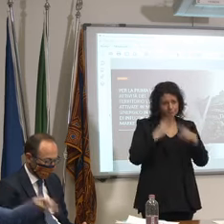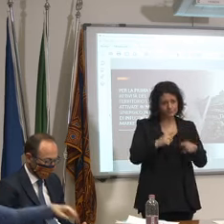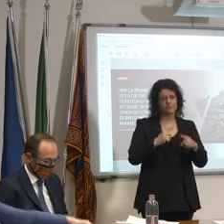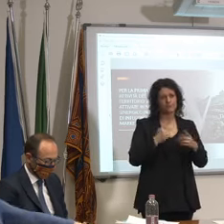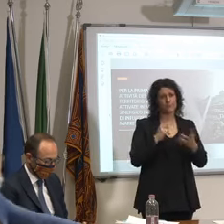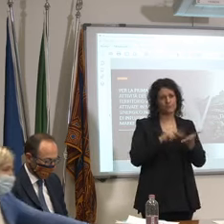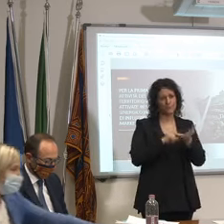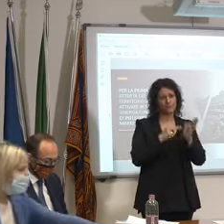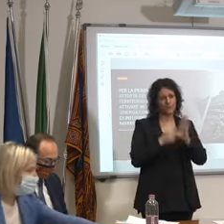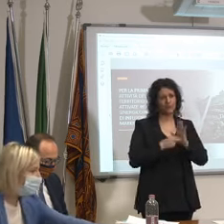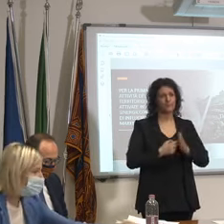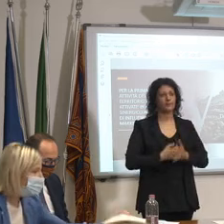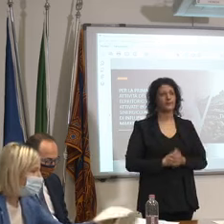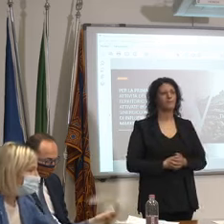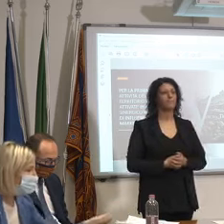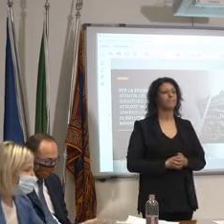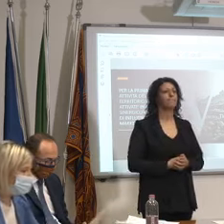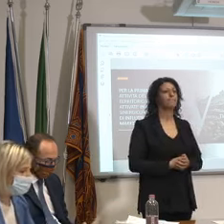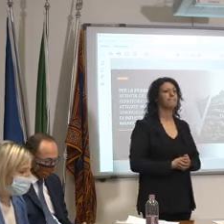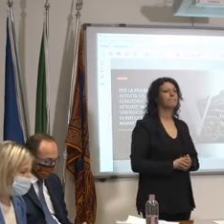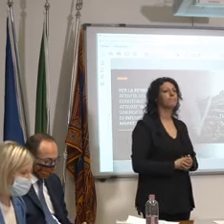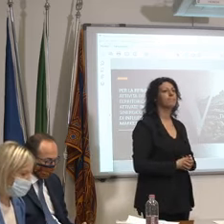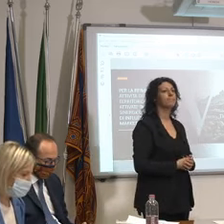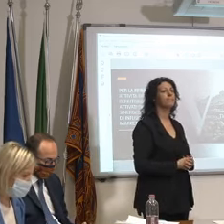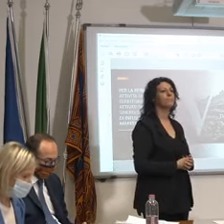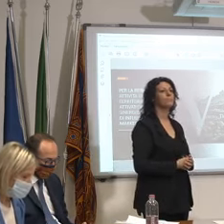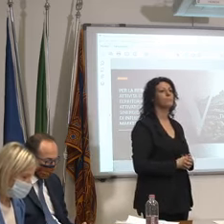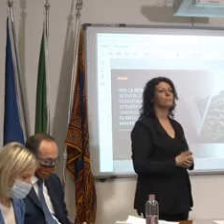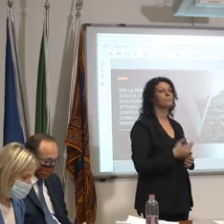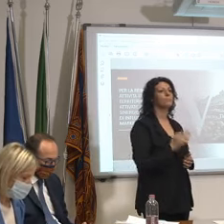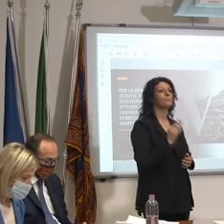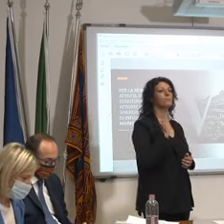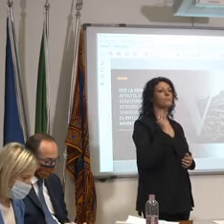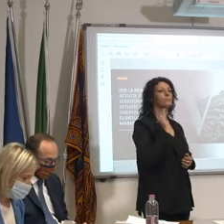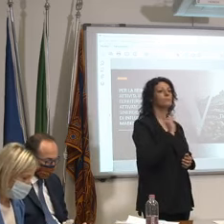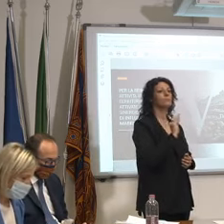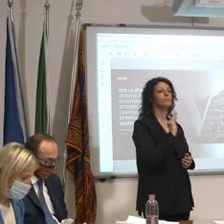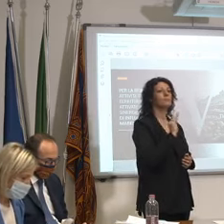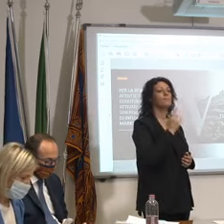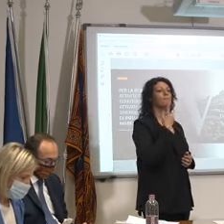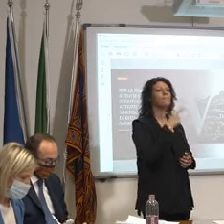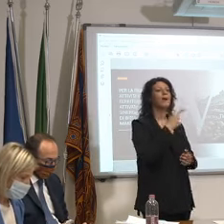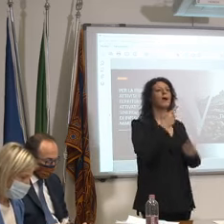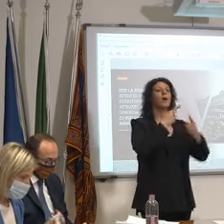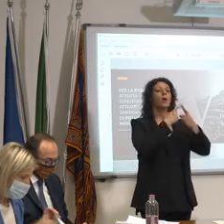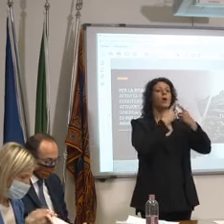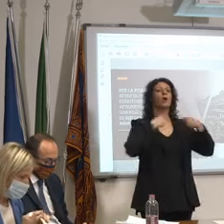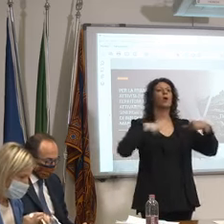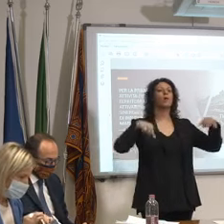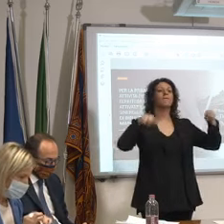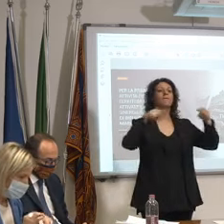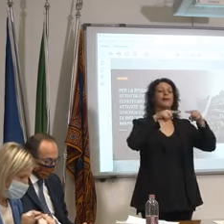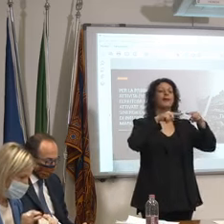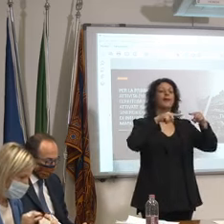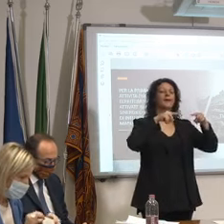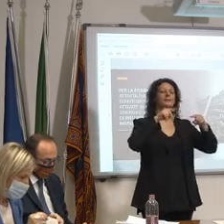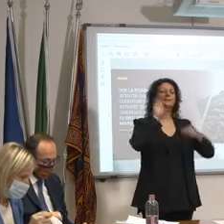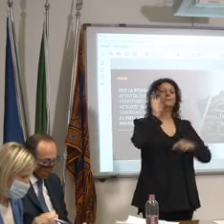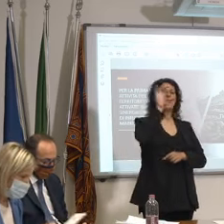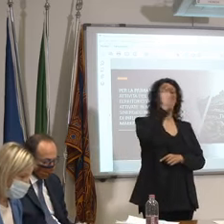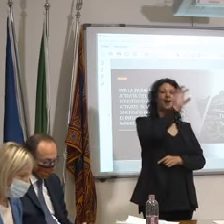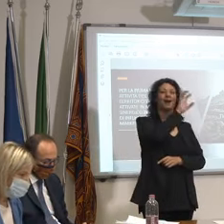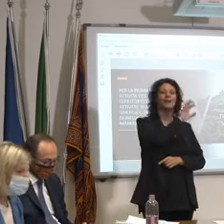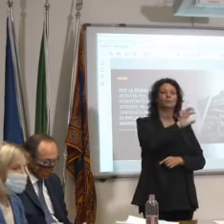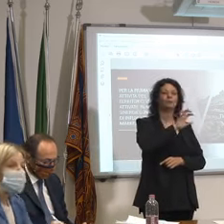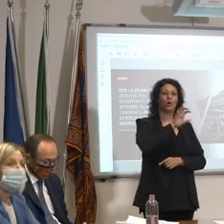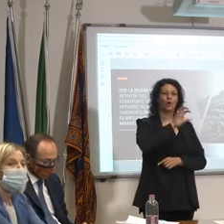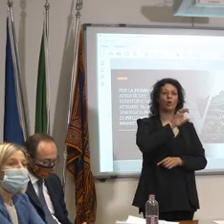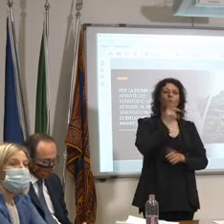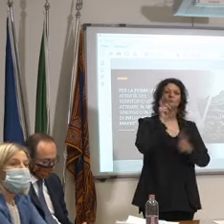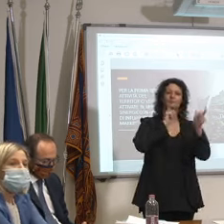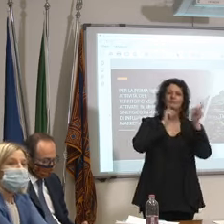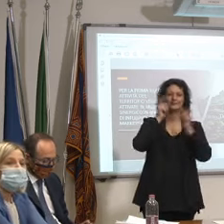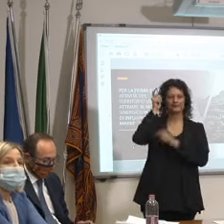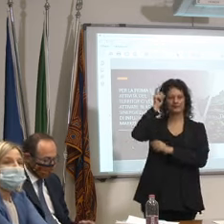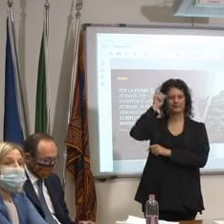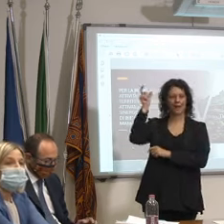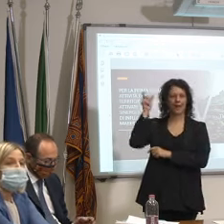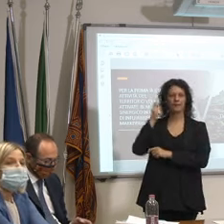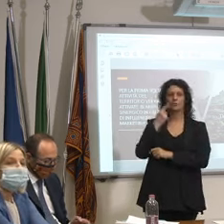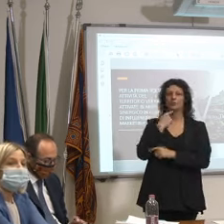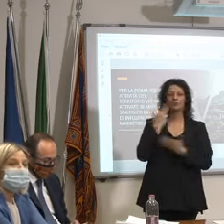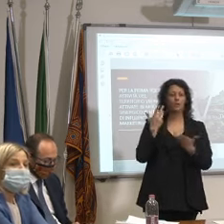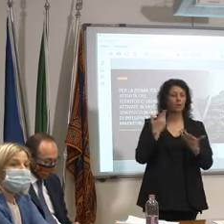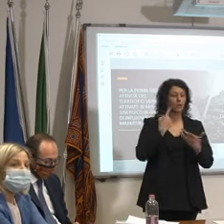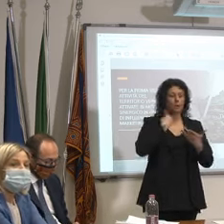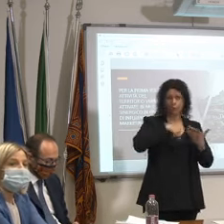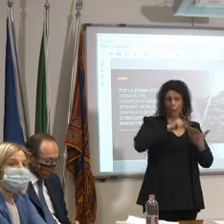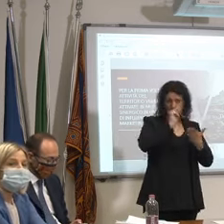ma la conferenza ha scritto al vino abbiamo scritto a